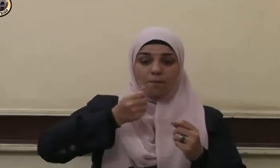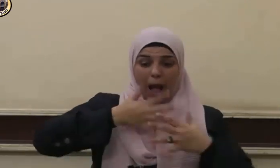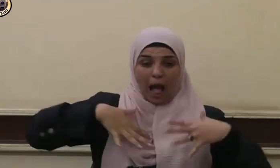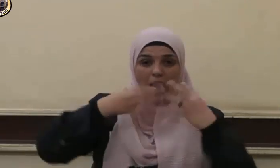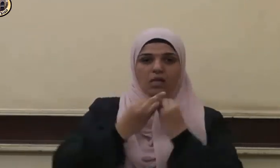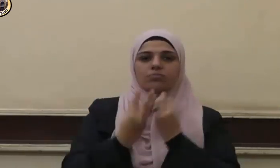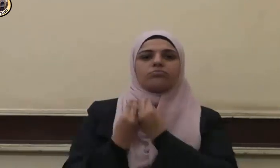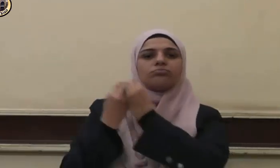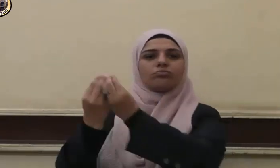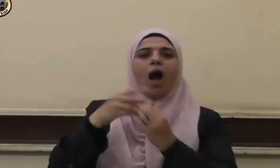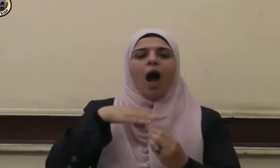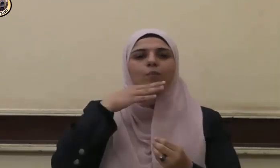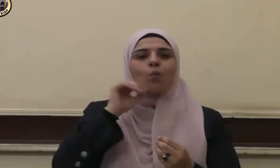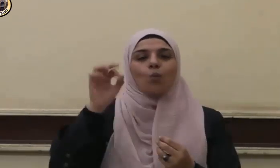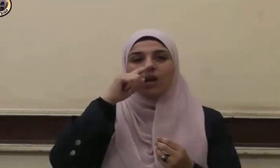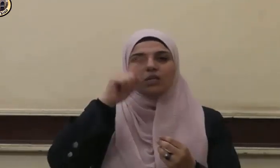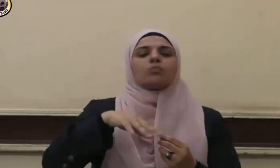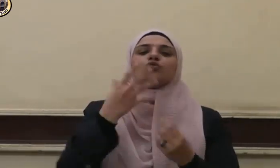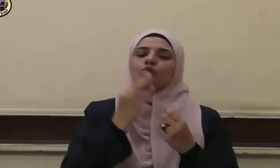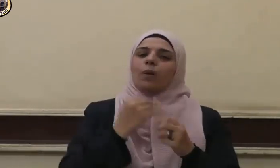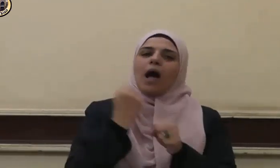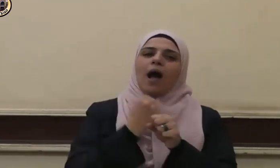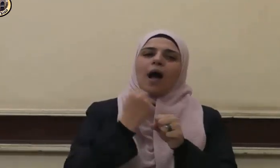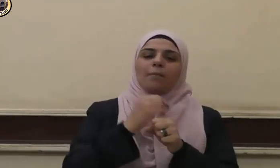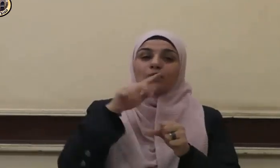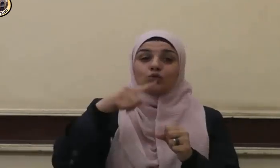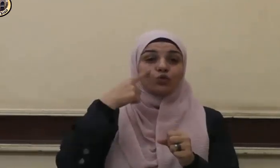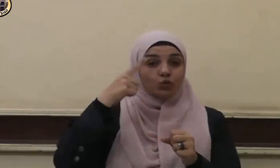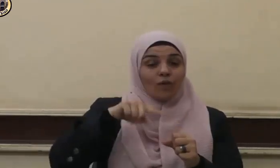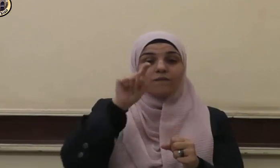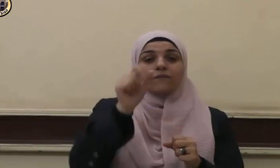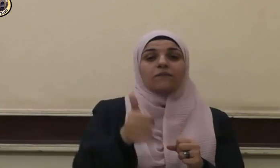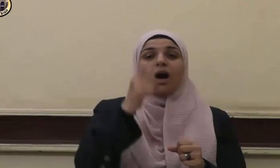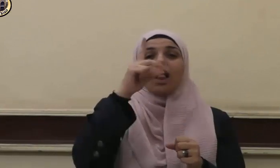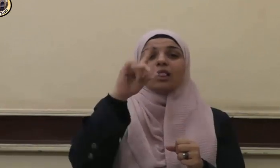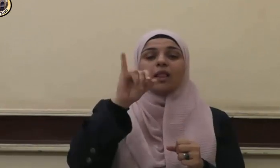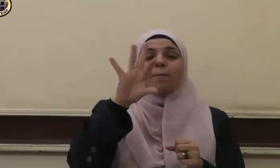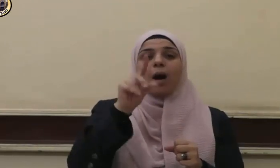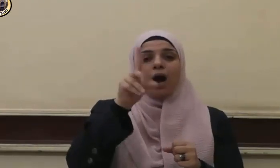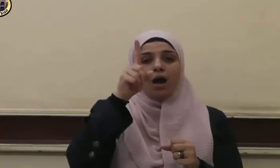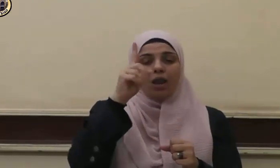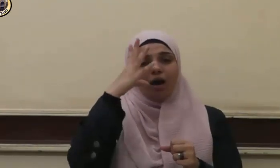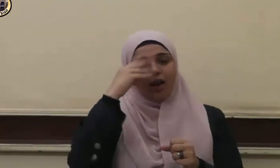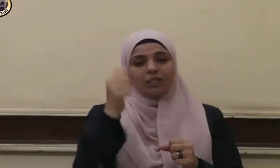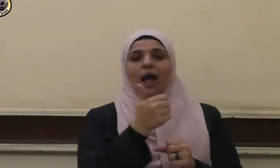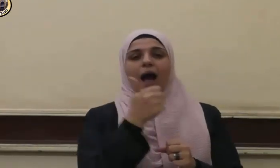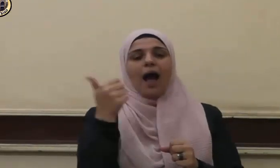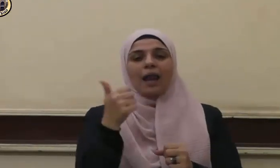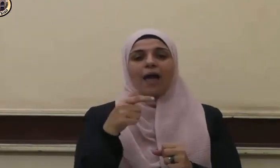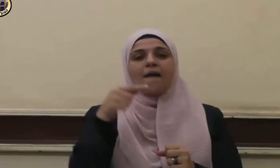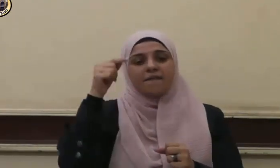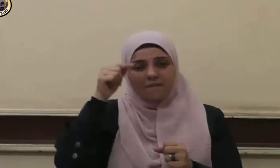ولنا القدوة الحسنة في السيدة فاطمة رضي الله عنها في